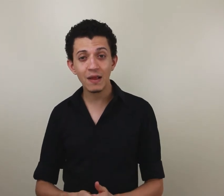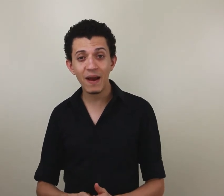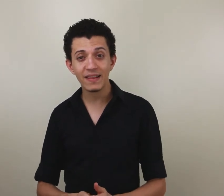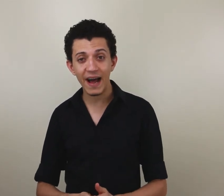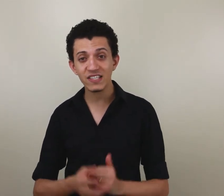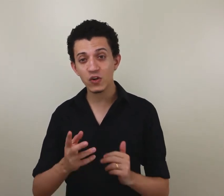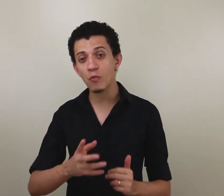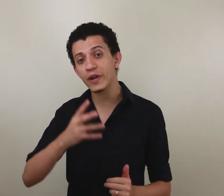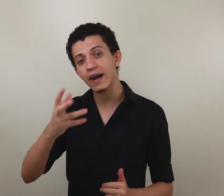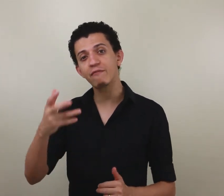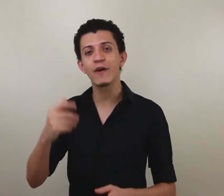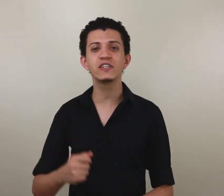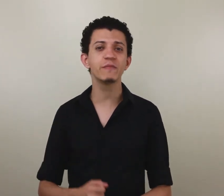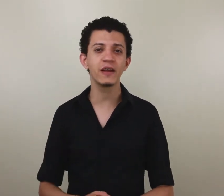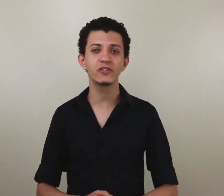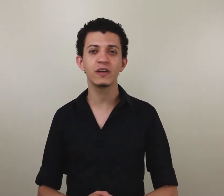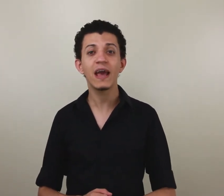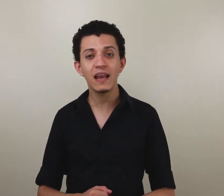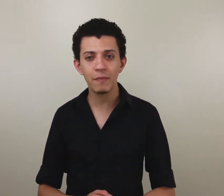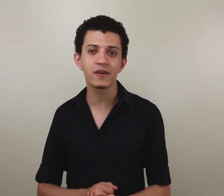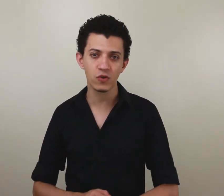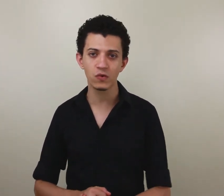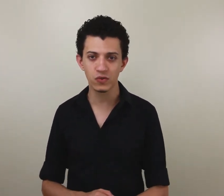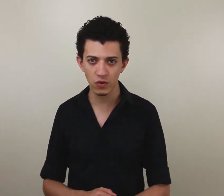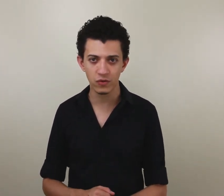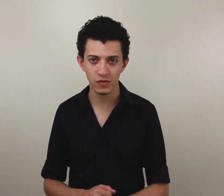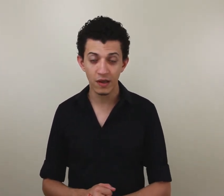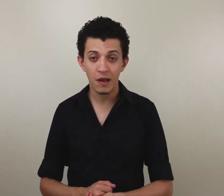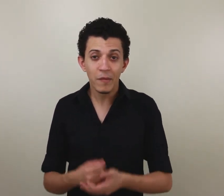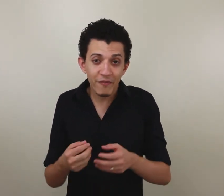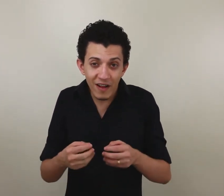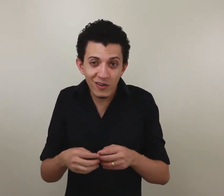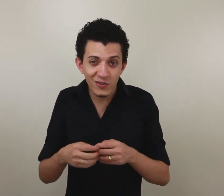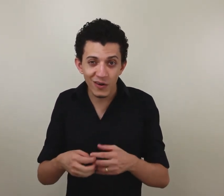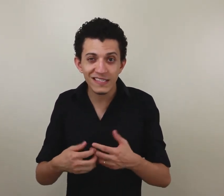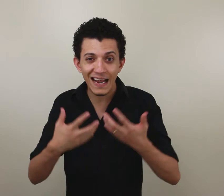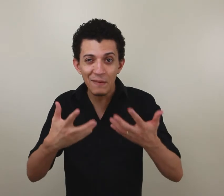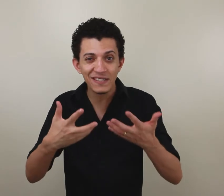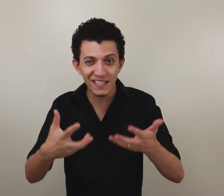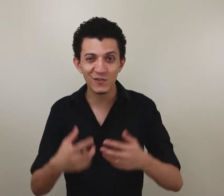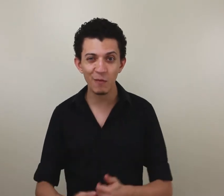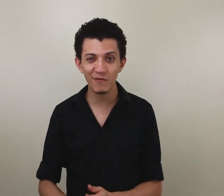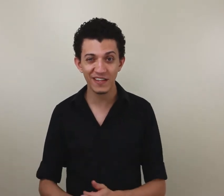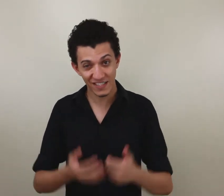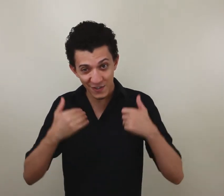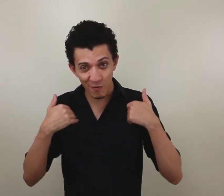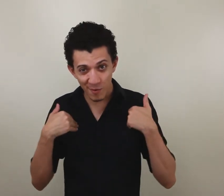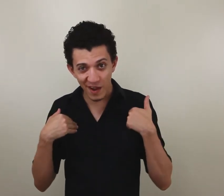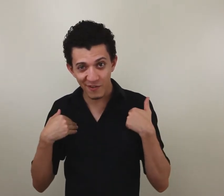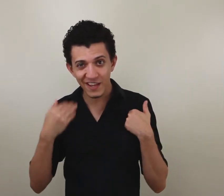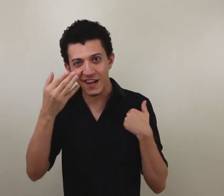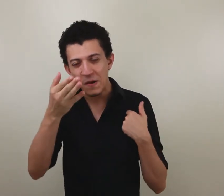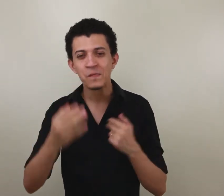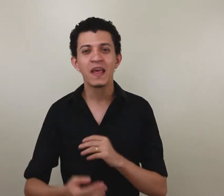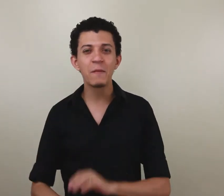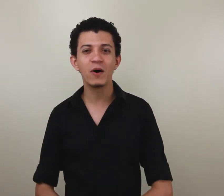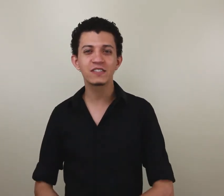liberdade de se comunicar fluentemente em Libras com os surdos. Porque, afinal de contas, a Libras transforma a vida. Você transformou a minha vida e pode